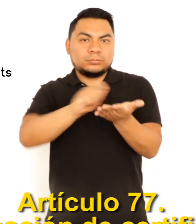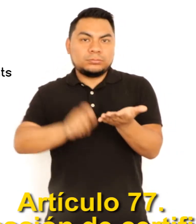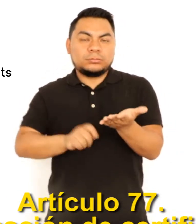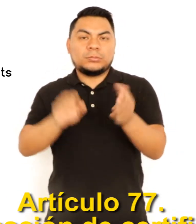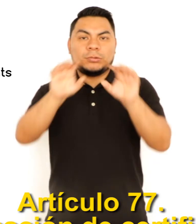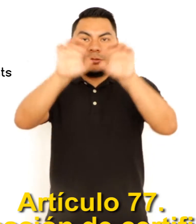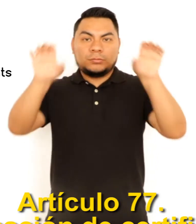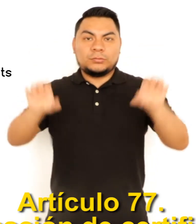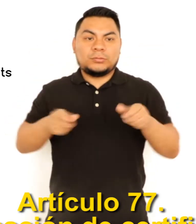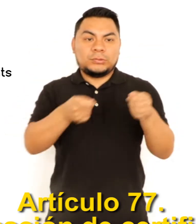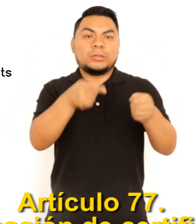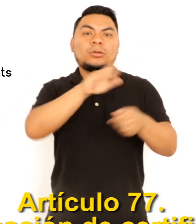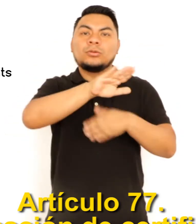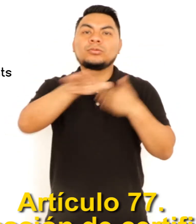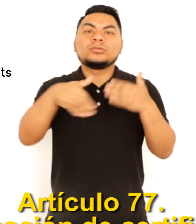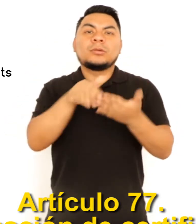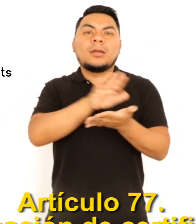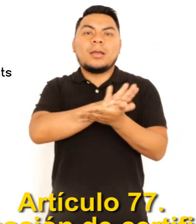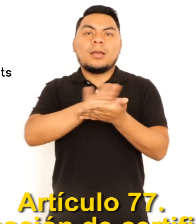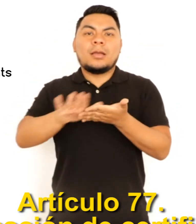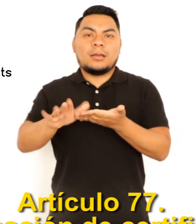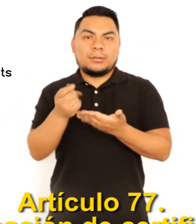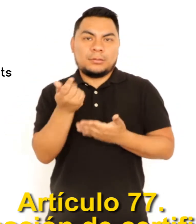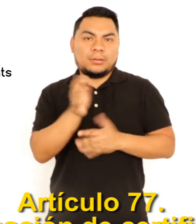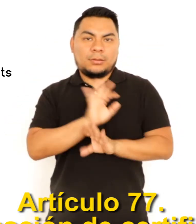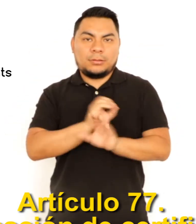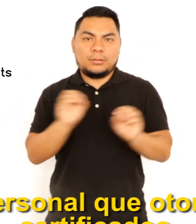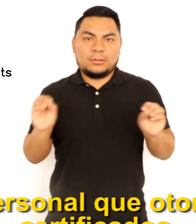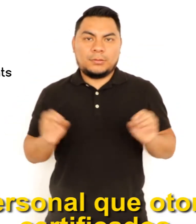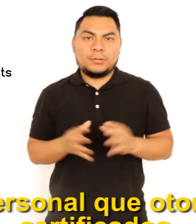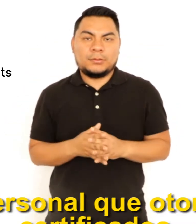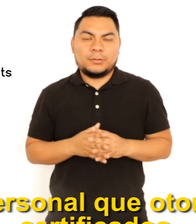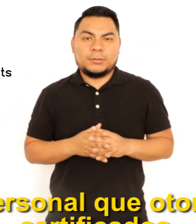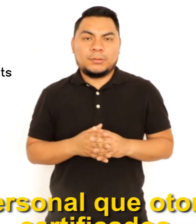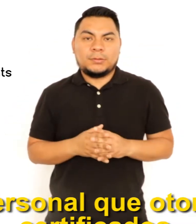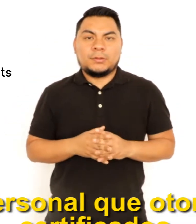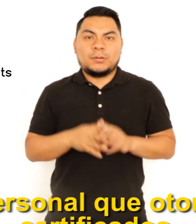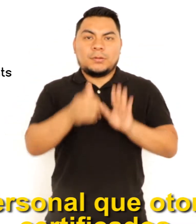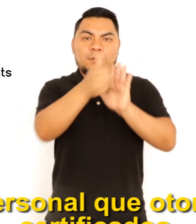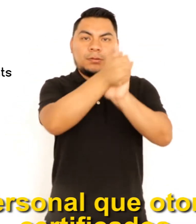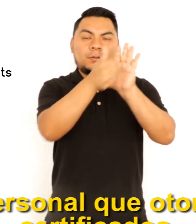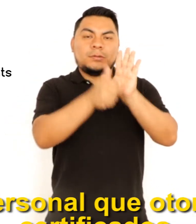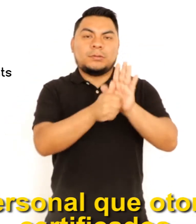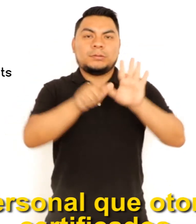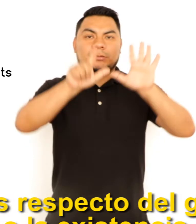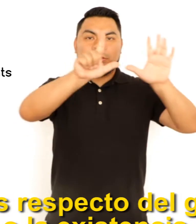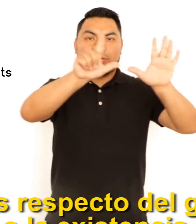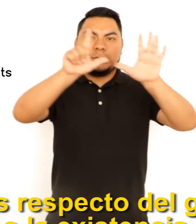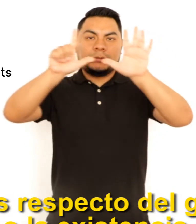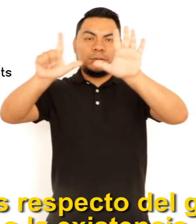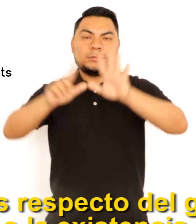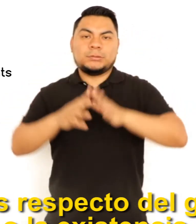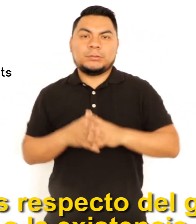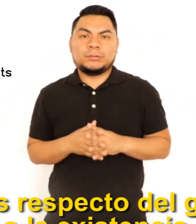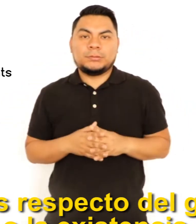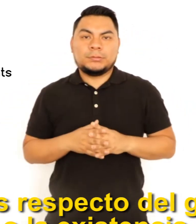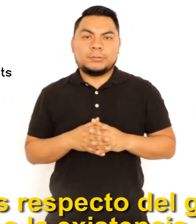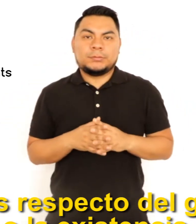FALSIFICACIÓN DE CERTIFICADOS El personal que otorgue certificados falsos respecto del grado o la